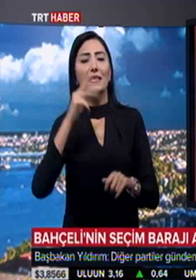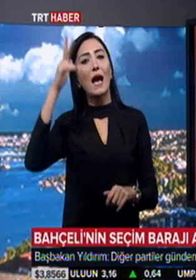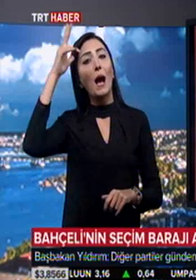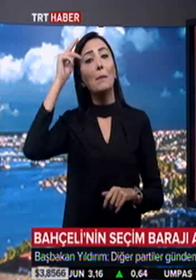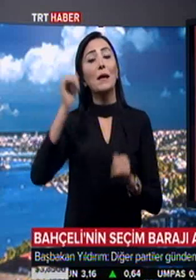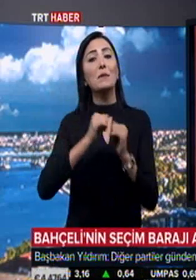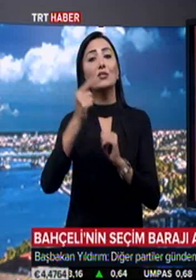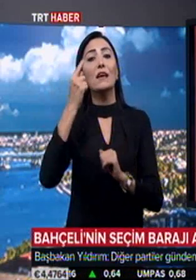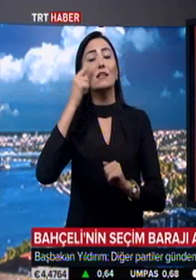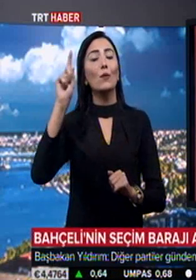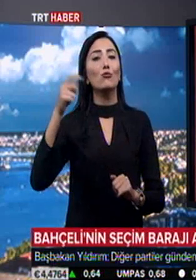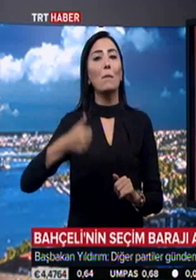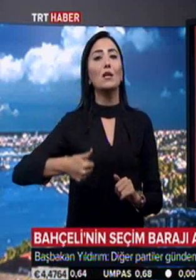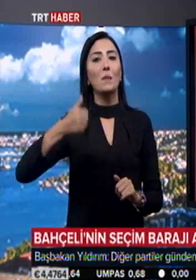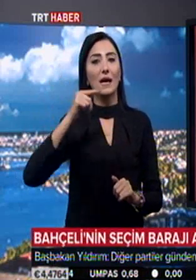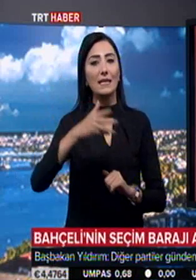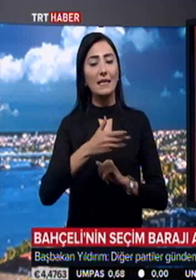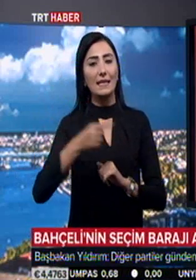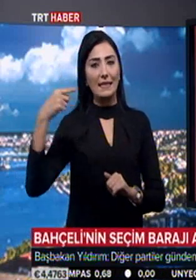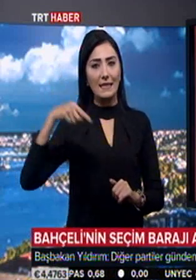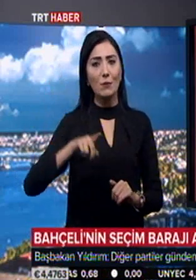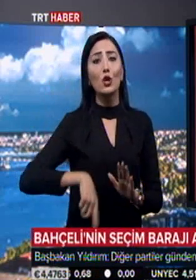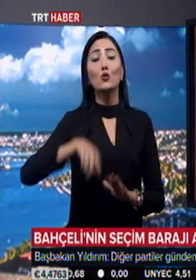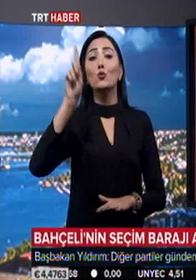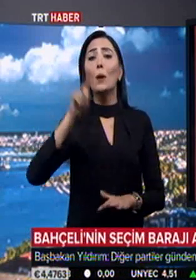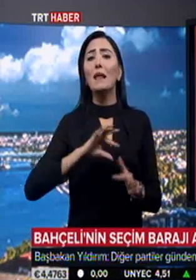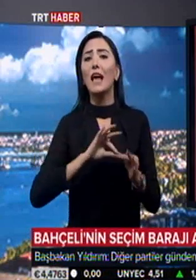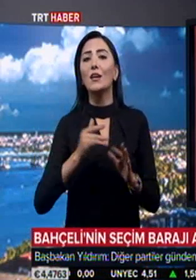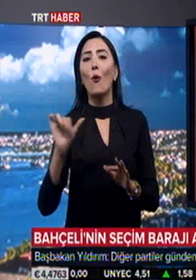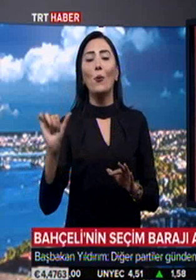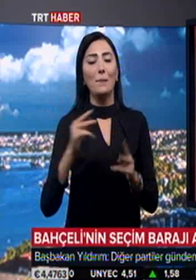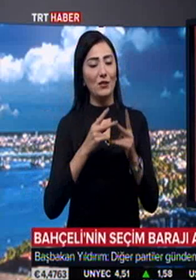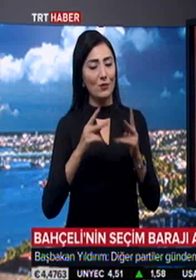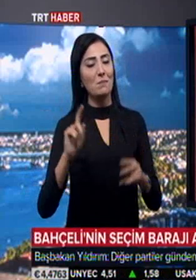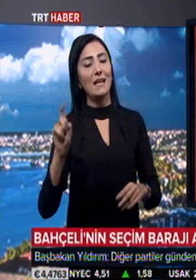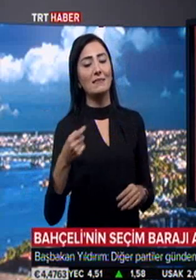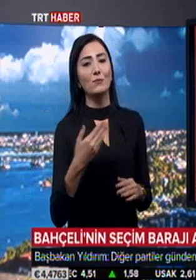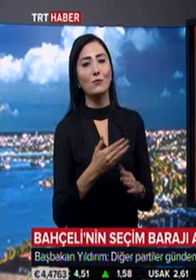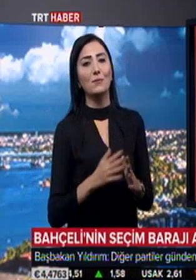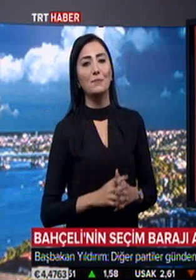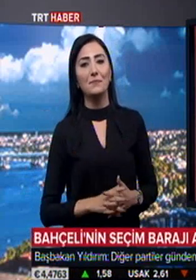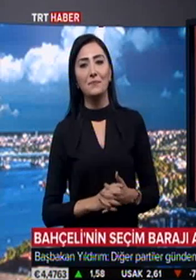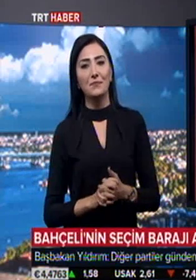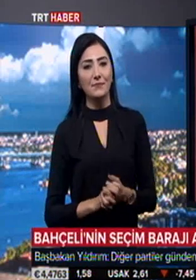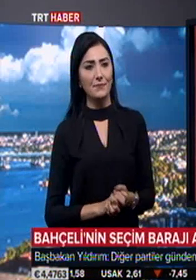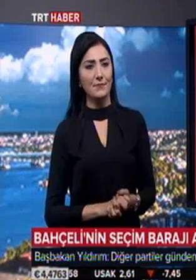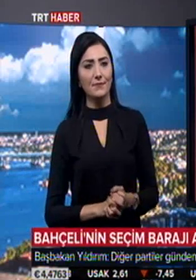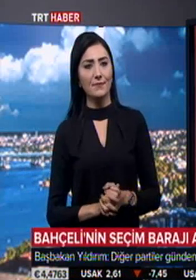Amerika Birleşik Devletleri'nde bulunan Başbakan Binali Yıldırım, gündeme dair önemli açıklamalar yaptı.